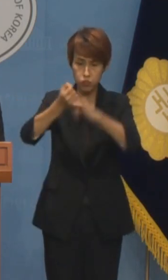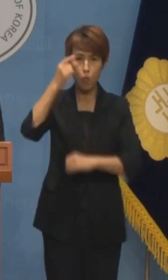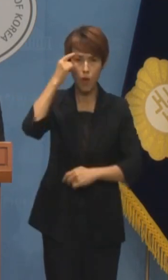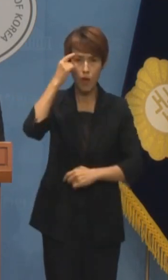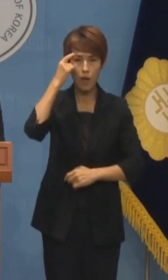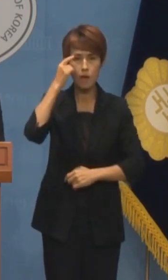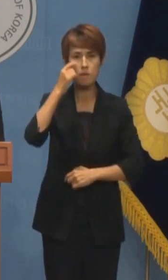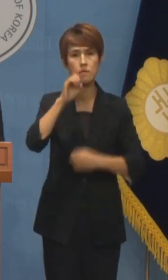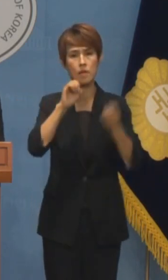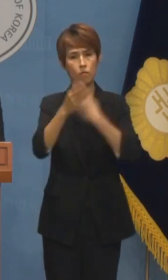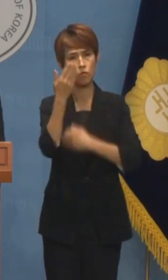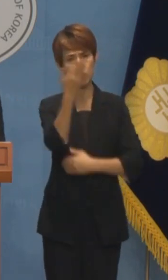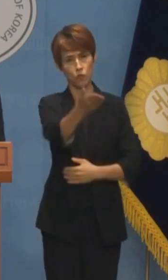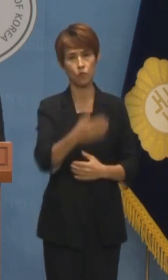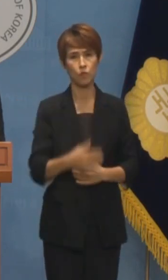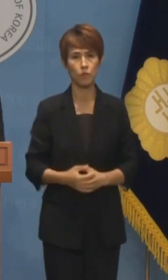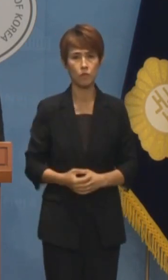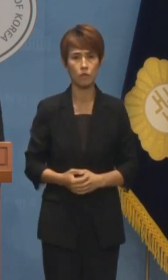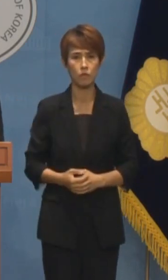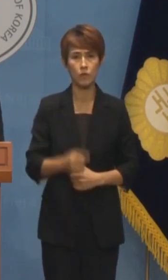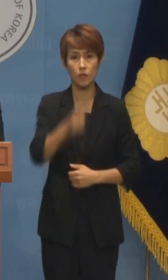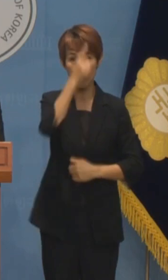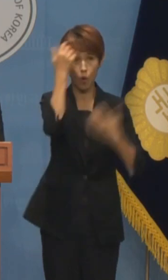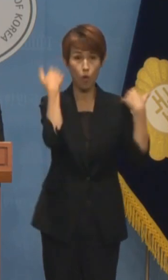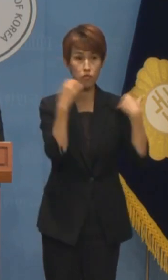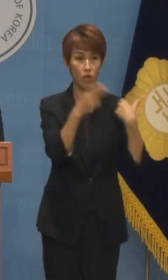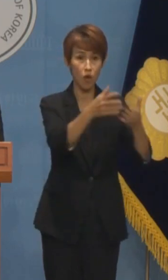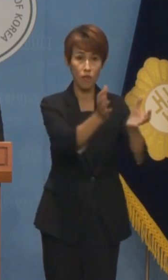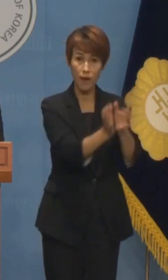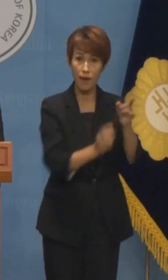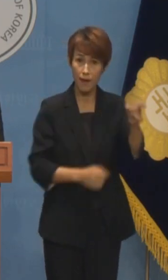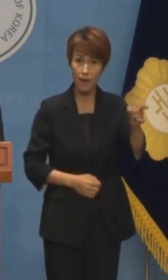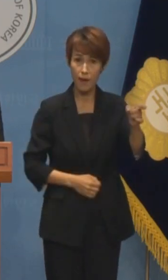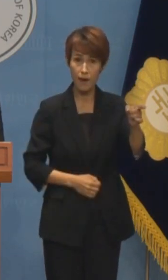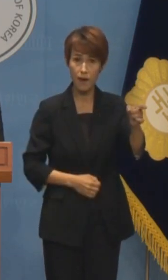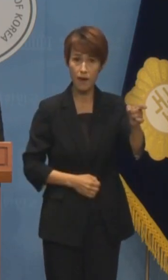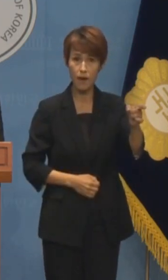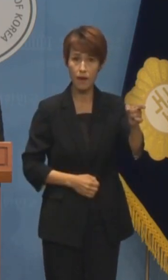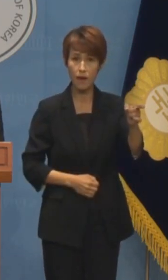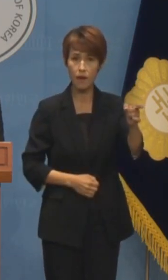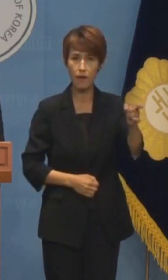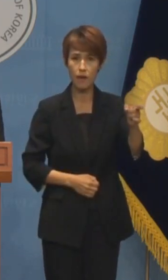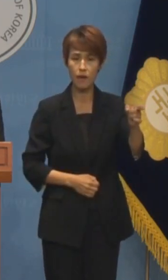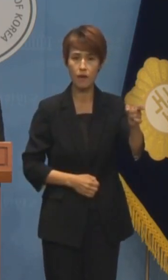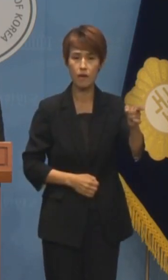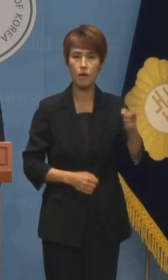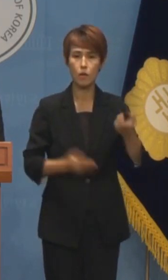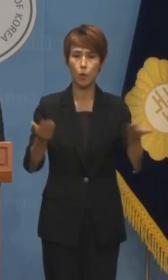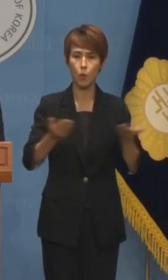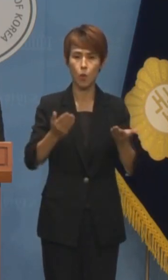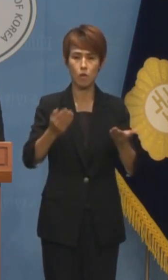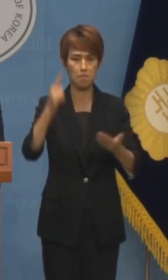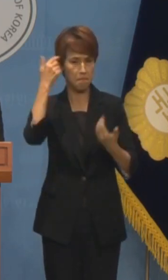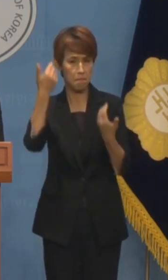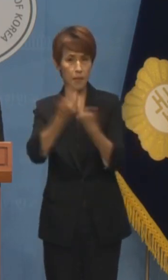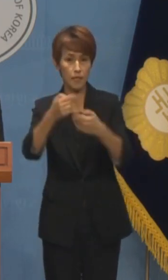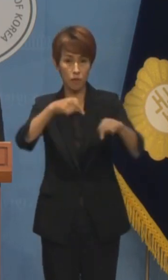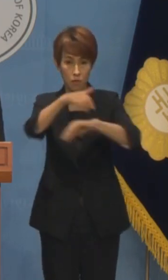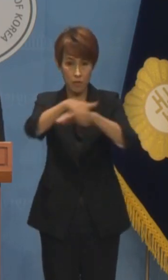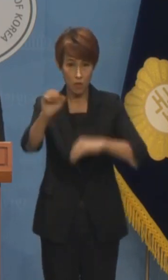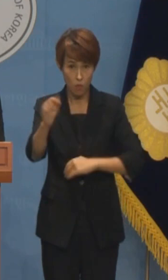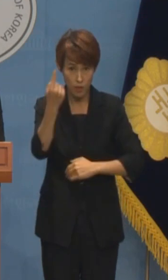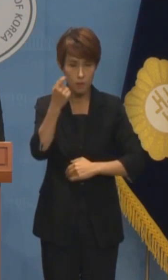알려드리겠습니다 바로 정부 여당의 극심한 그리고 노골적인 반노동 정책 때문입니다